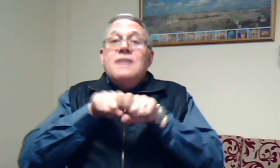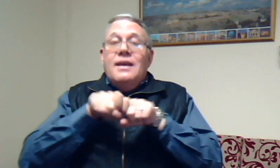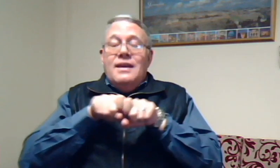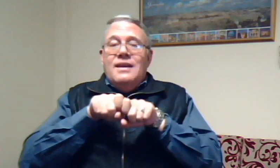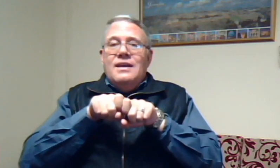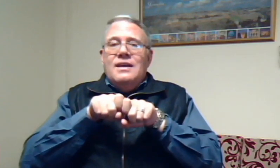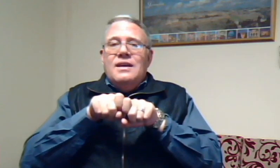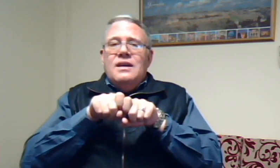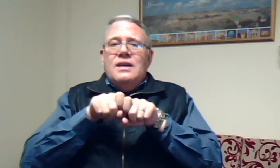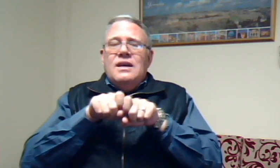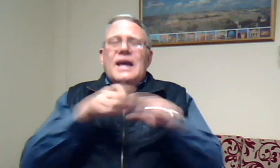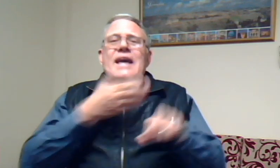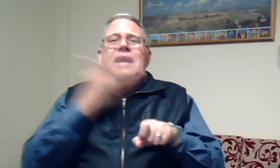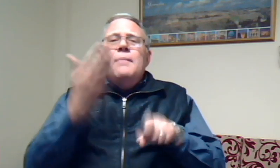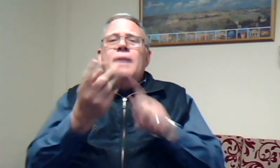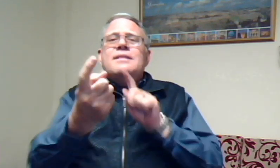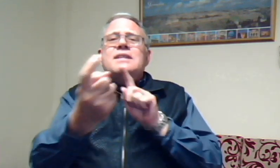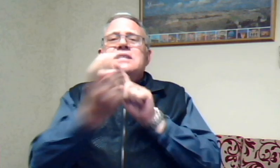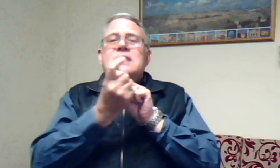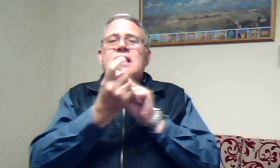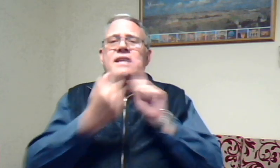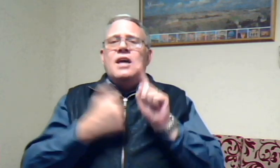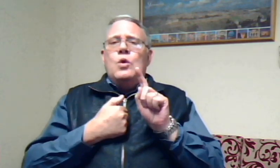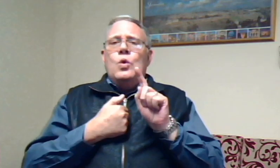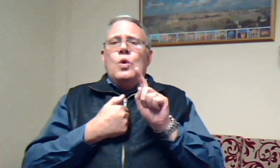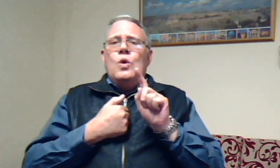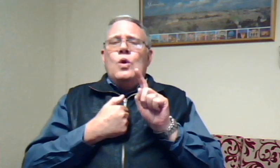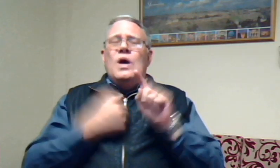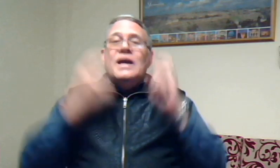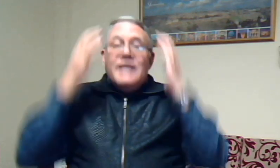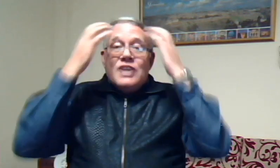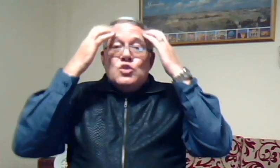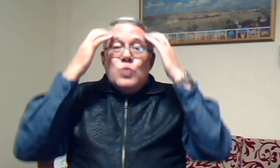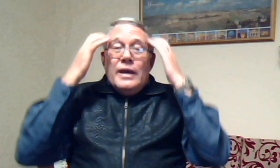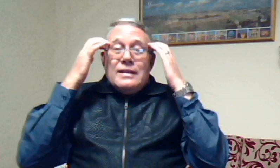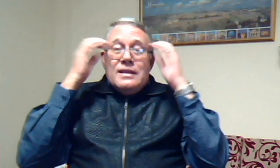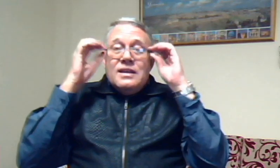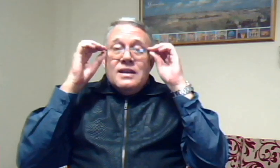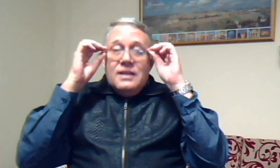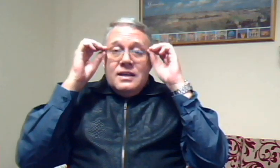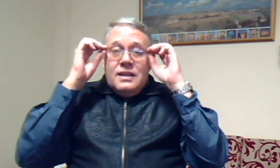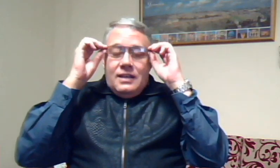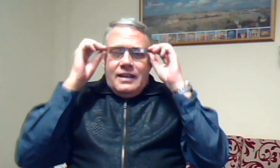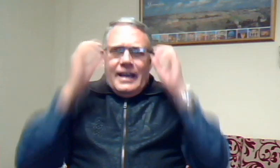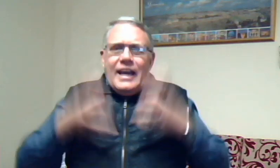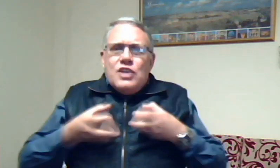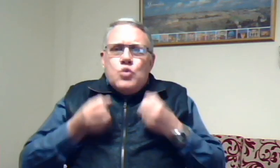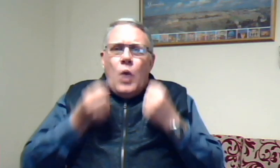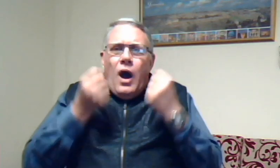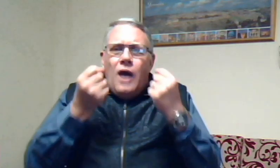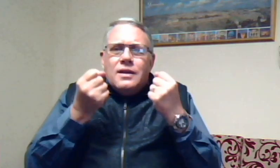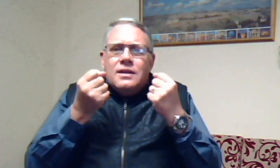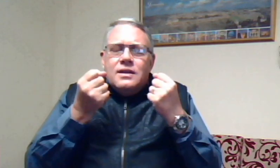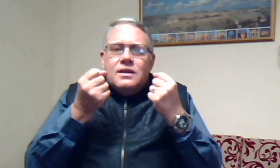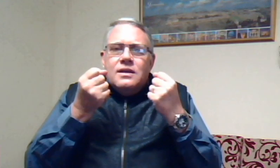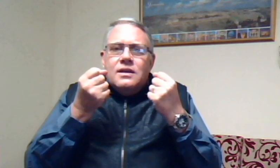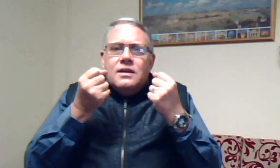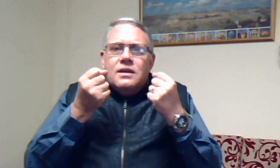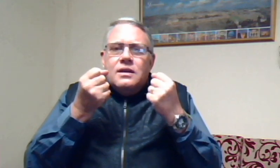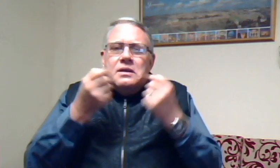iemand is tegen jou jy zweet jy kry zwaar jy